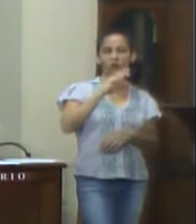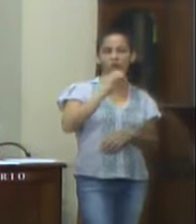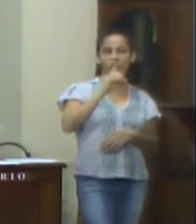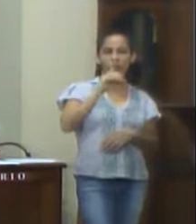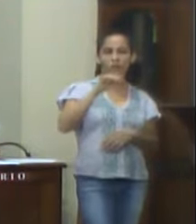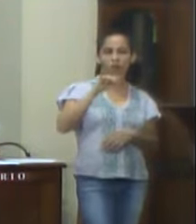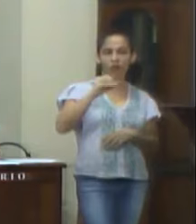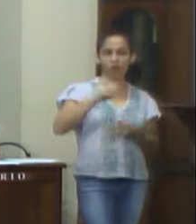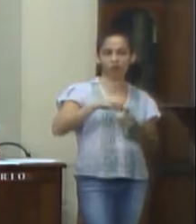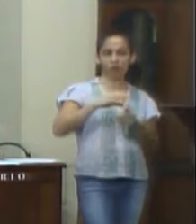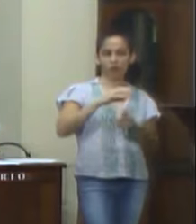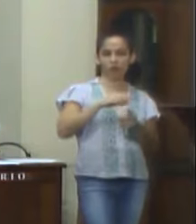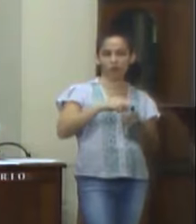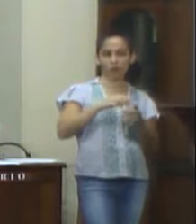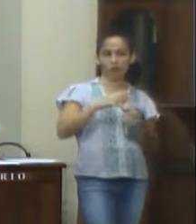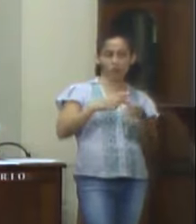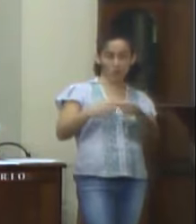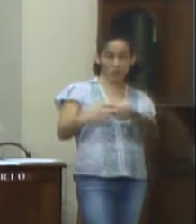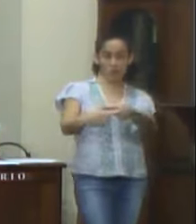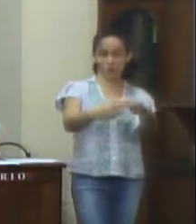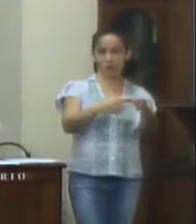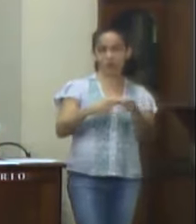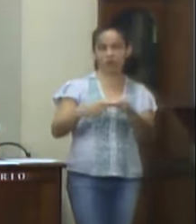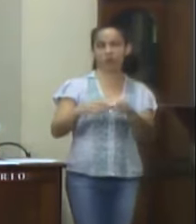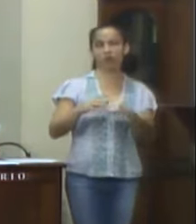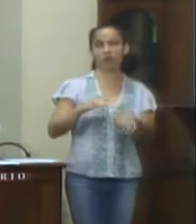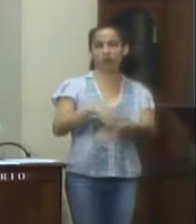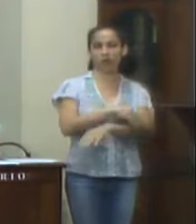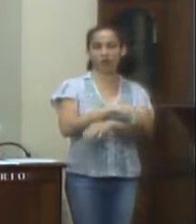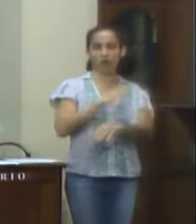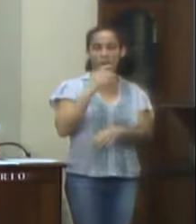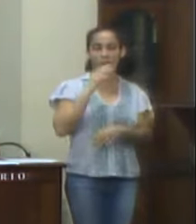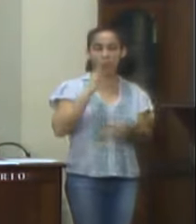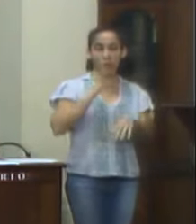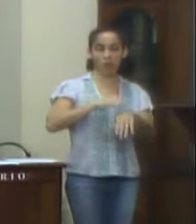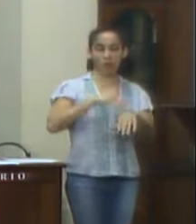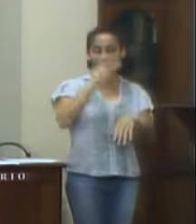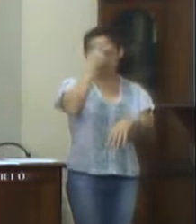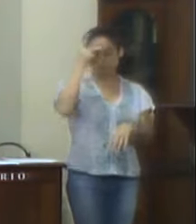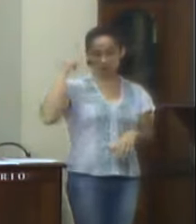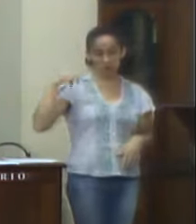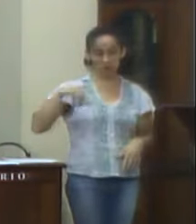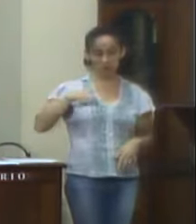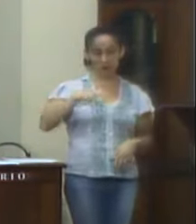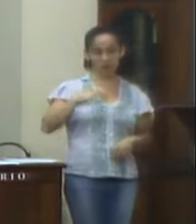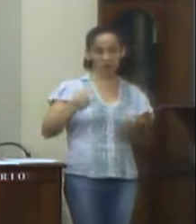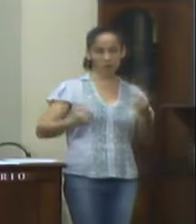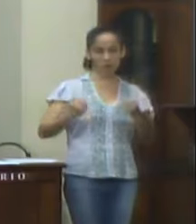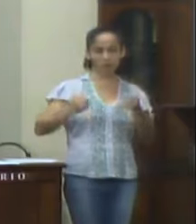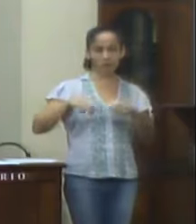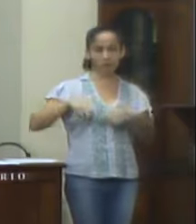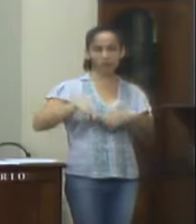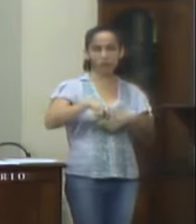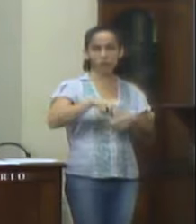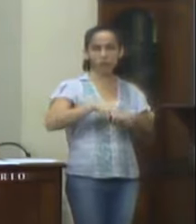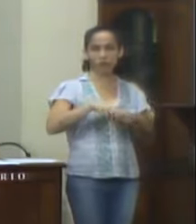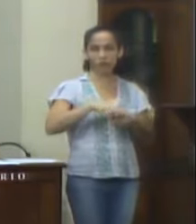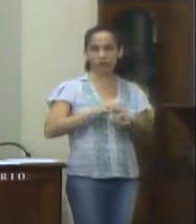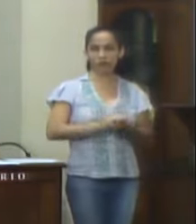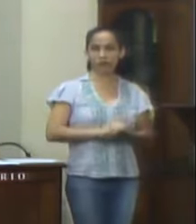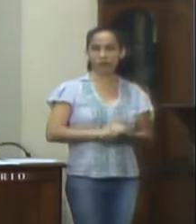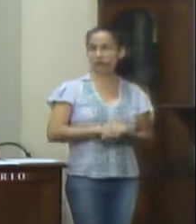Justificativa. O buraco está localizado em uma das ruas mais movimentadas do distrito, causando risco e medo a motoristas,